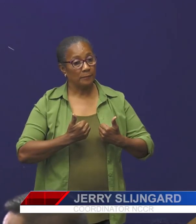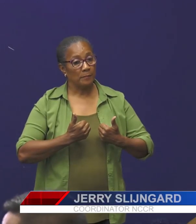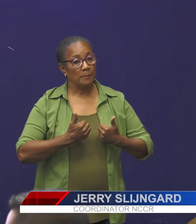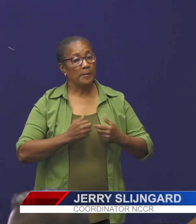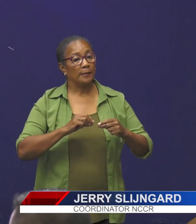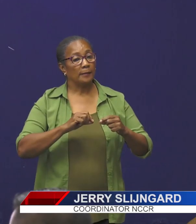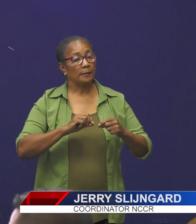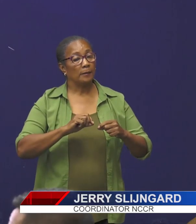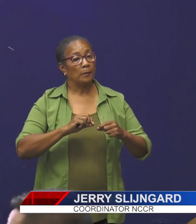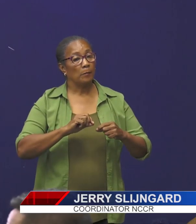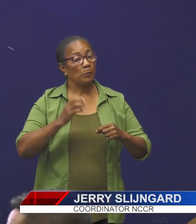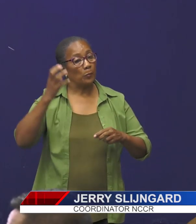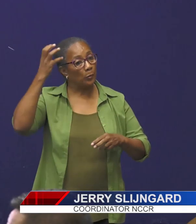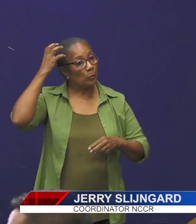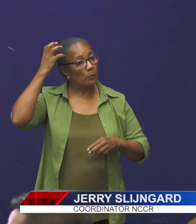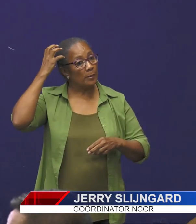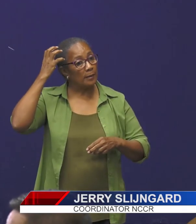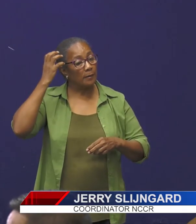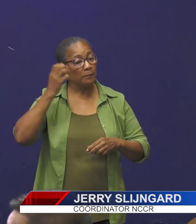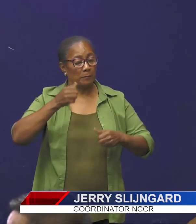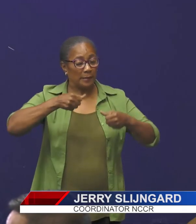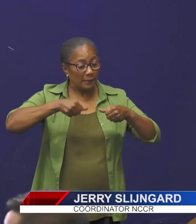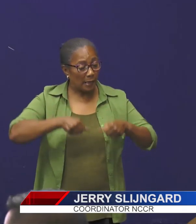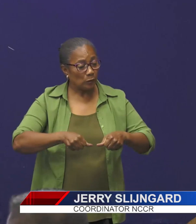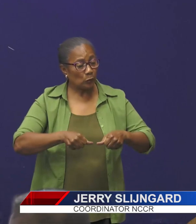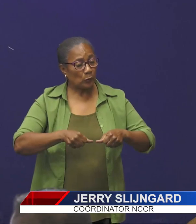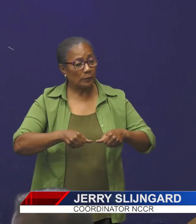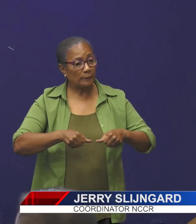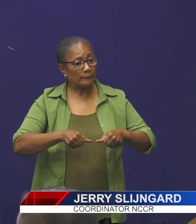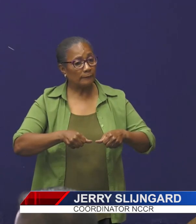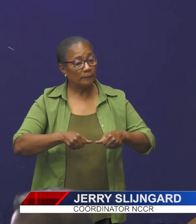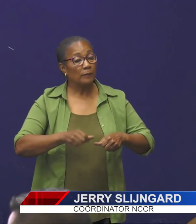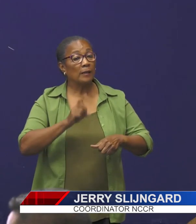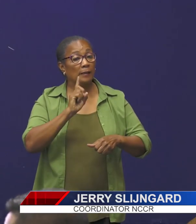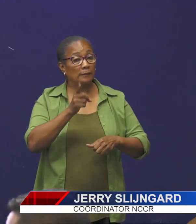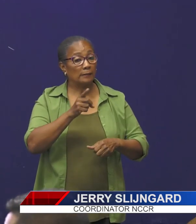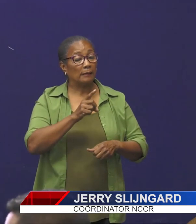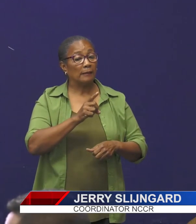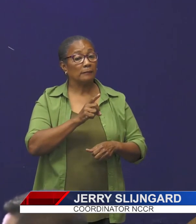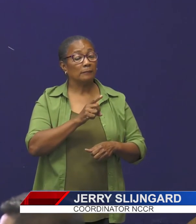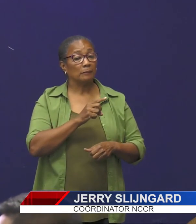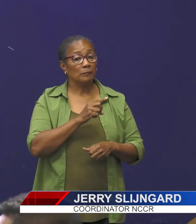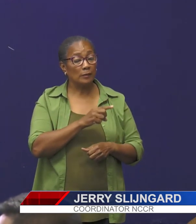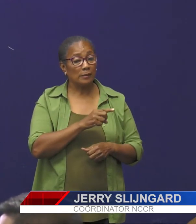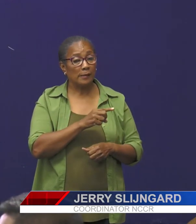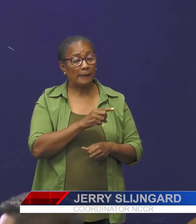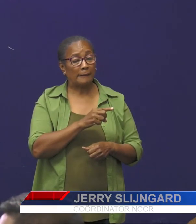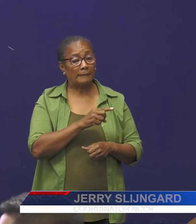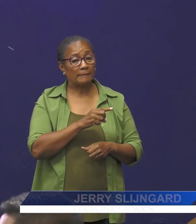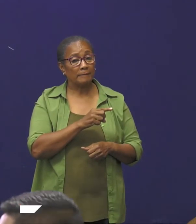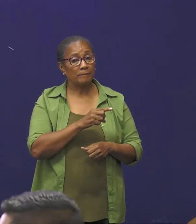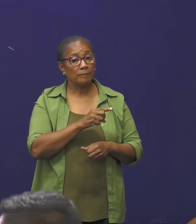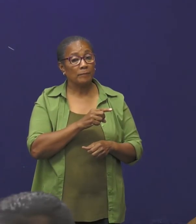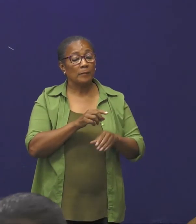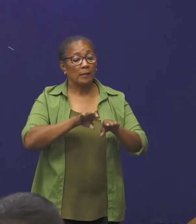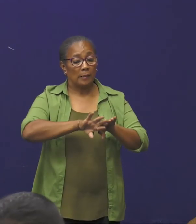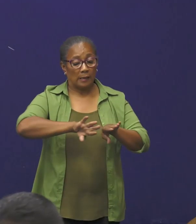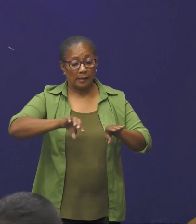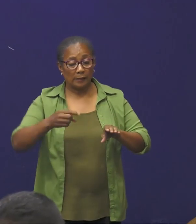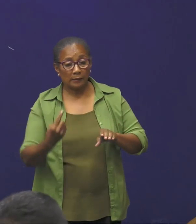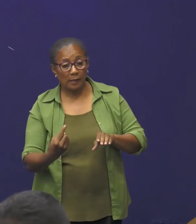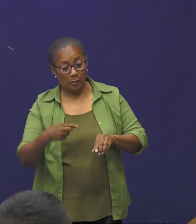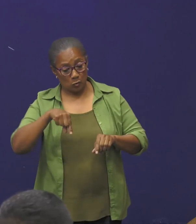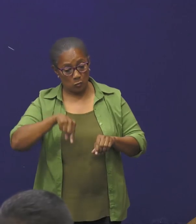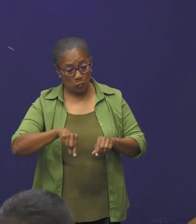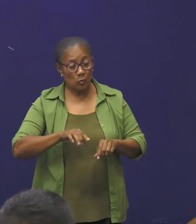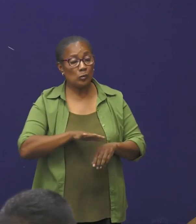kwestie van benadrukken dat we quarantaine, we zitten in een